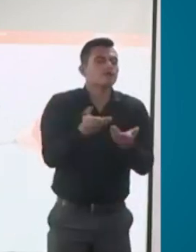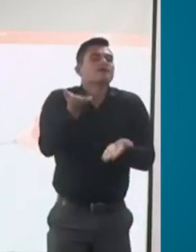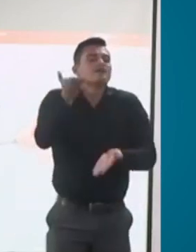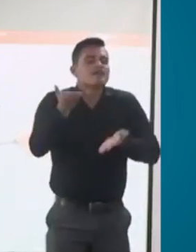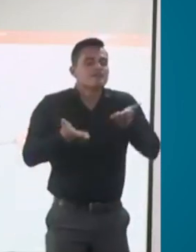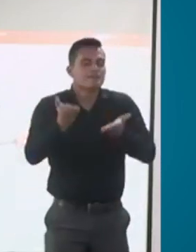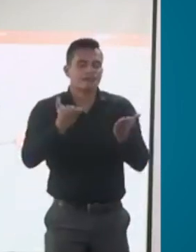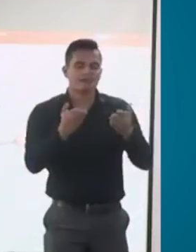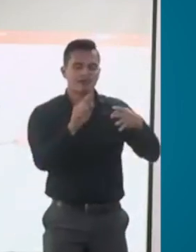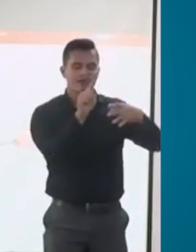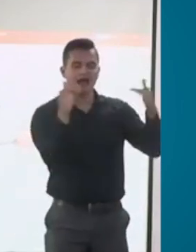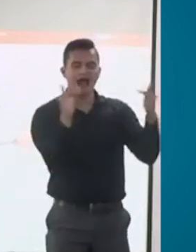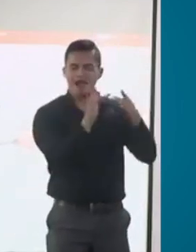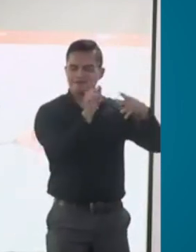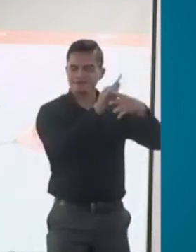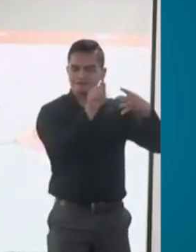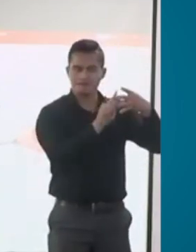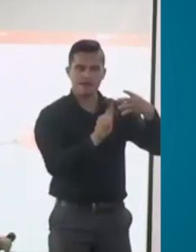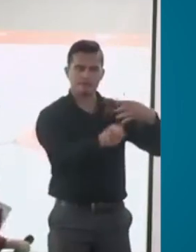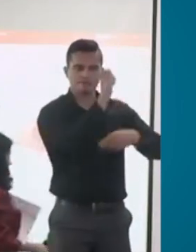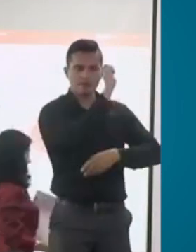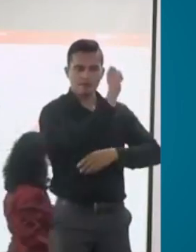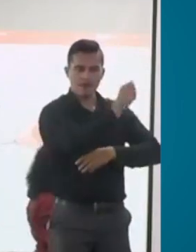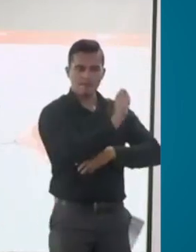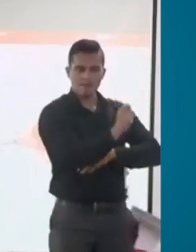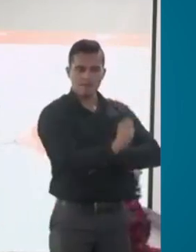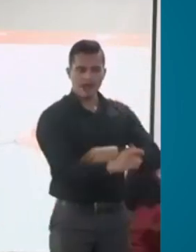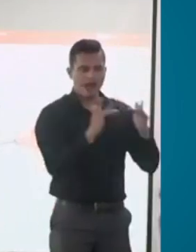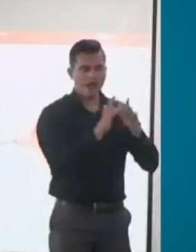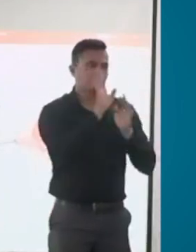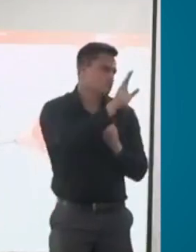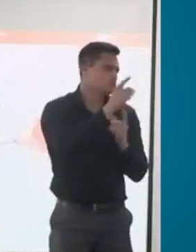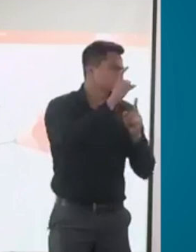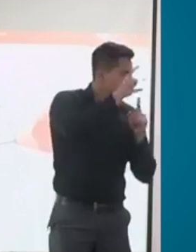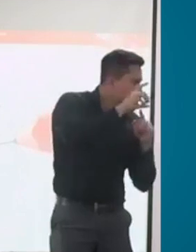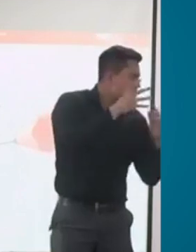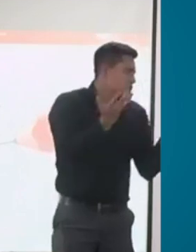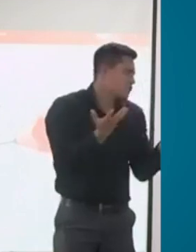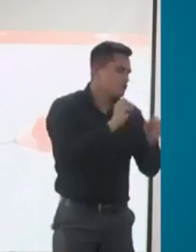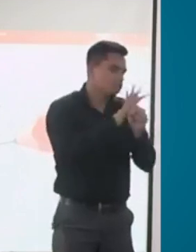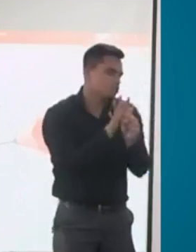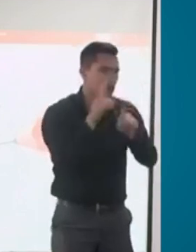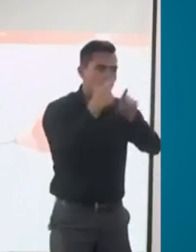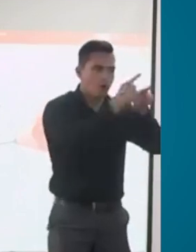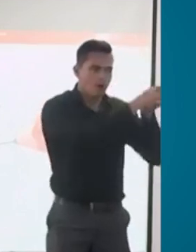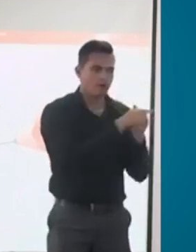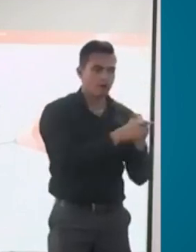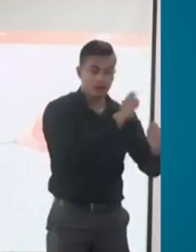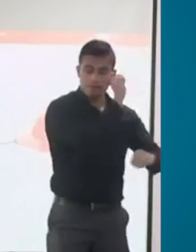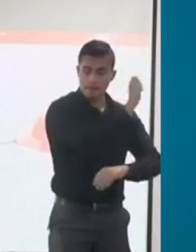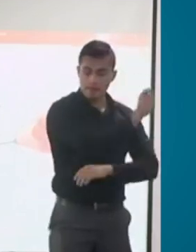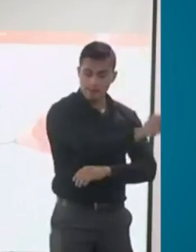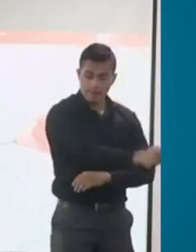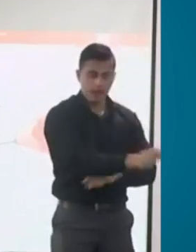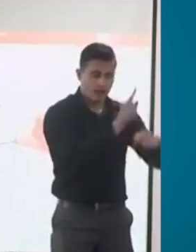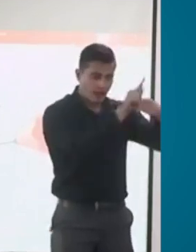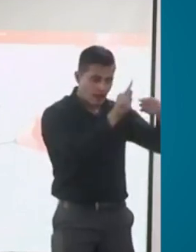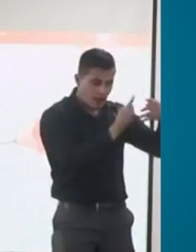que tenga el trabajador en el sistema general de seguridad social. Esto para pensión de